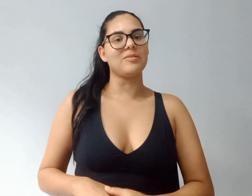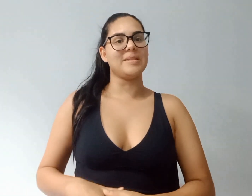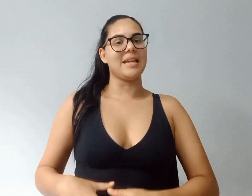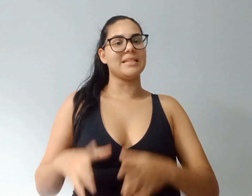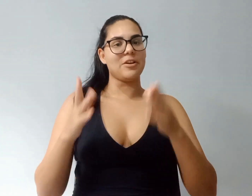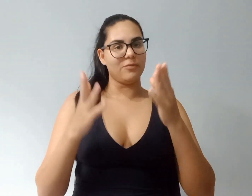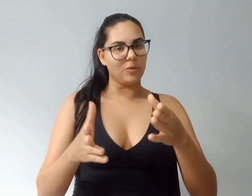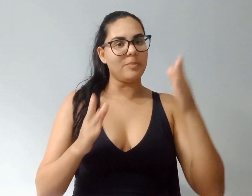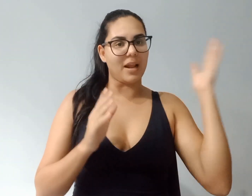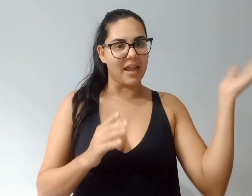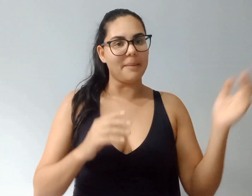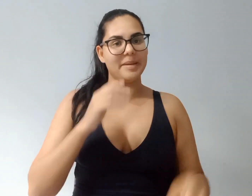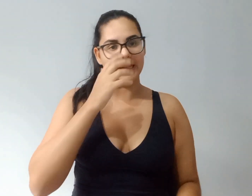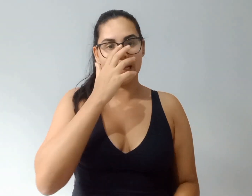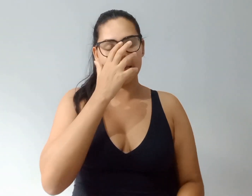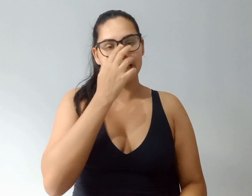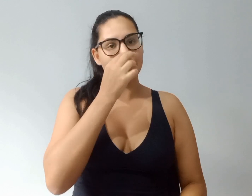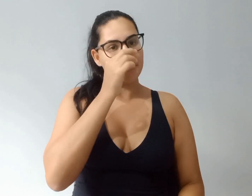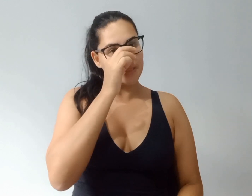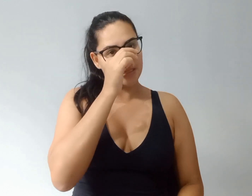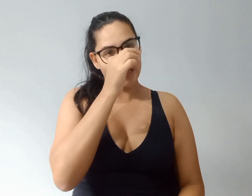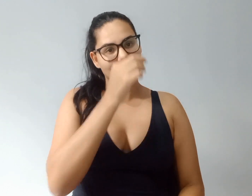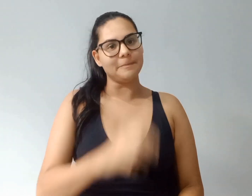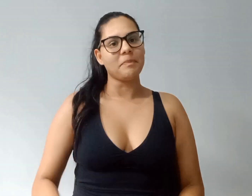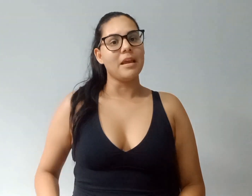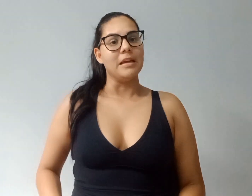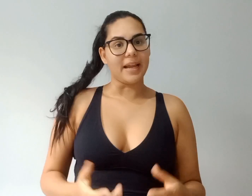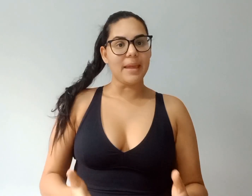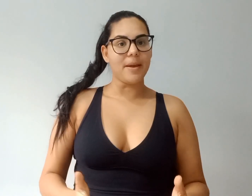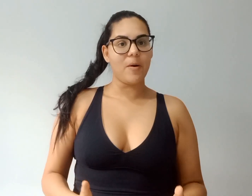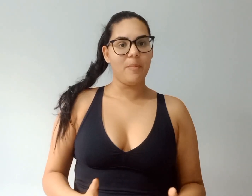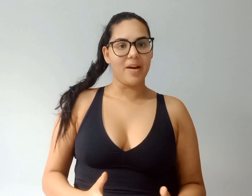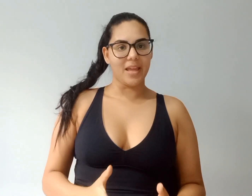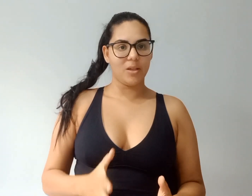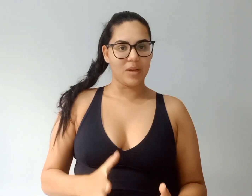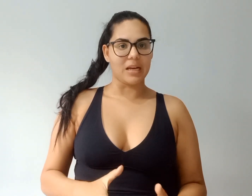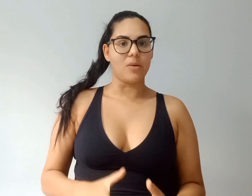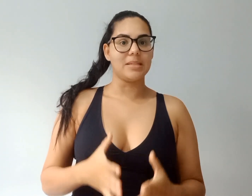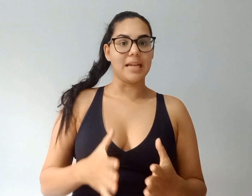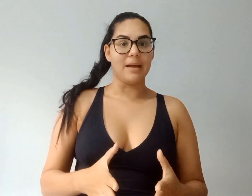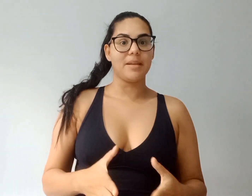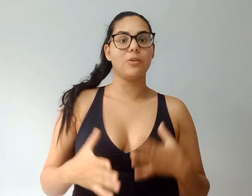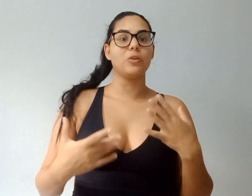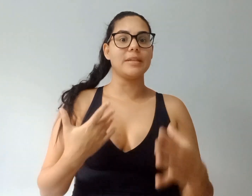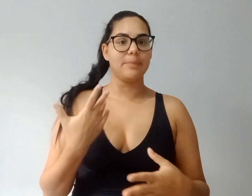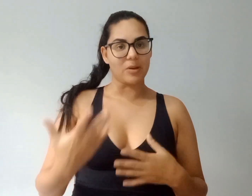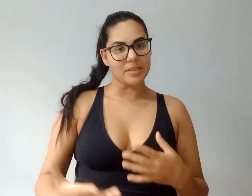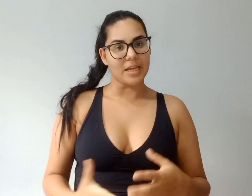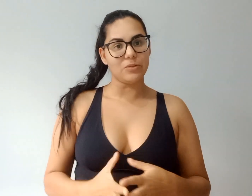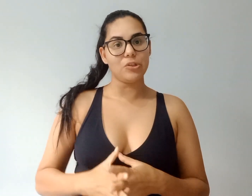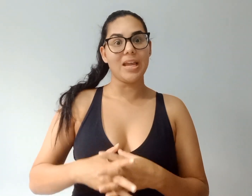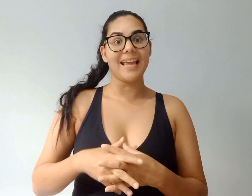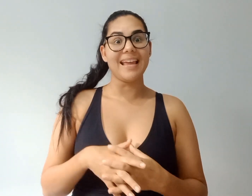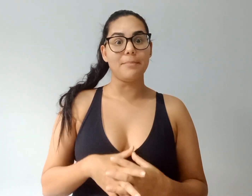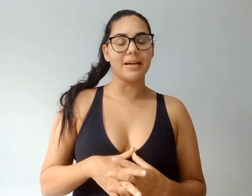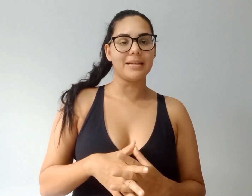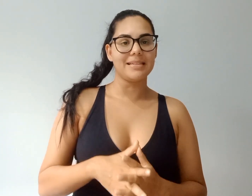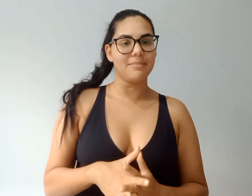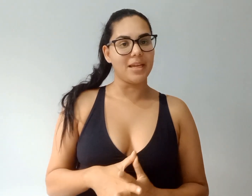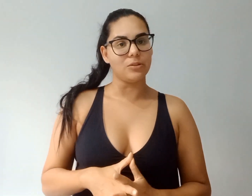vocês, eu vou pra lá pedalar na minha bicicleta. Pra quem me acompanha aqui no canal sabe que eu tô nesse processo de emagrecimento